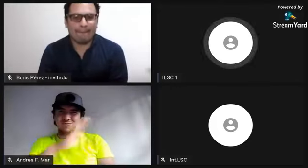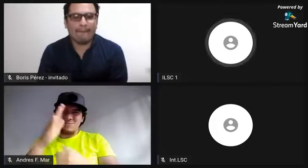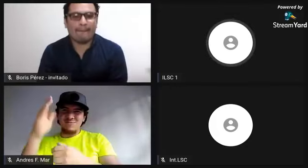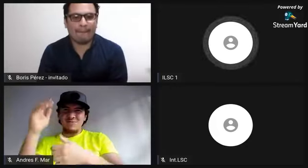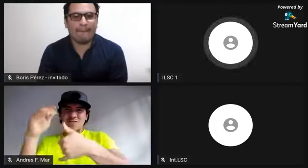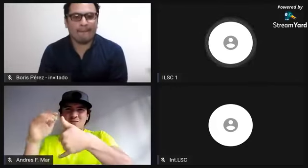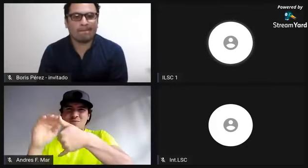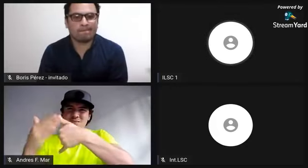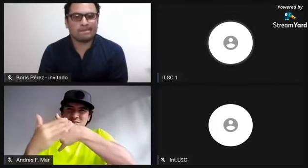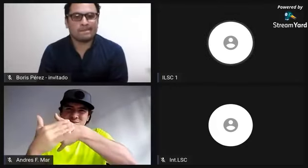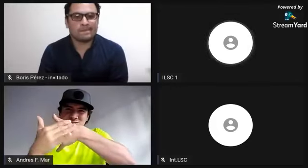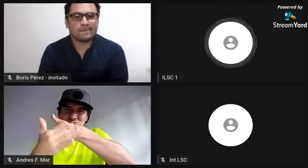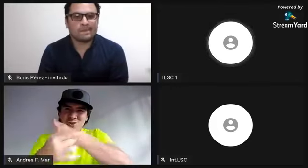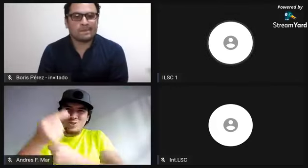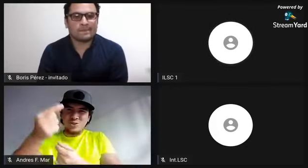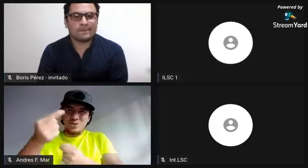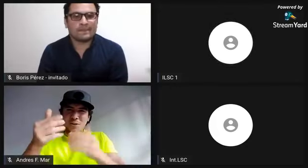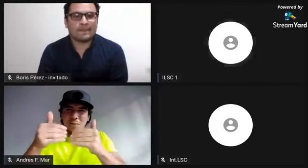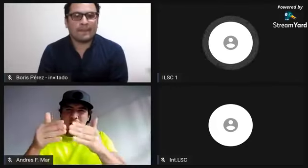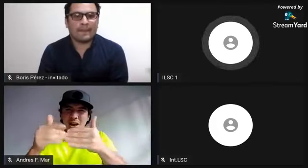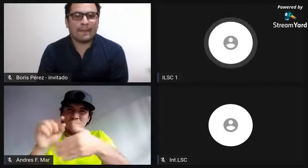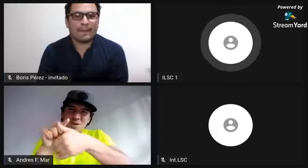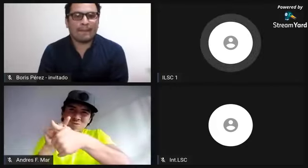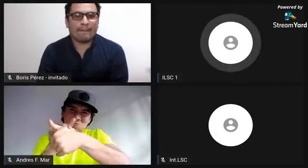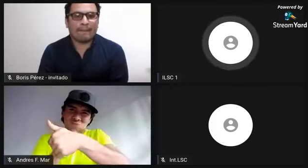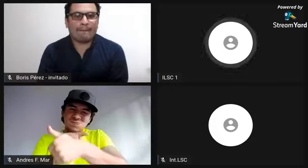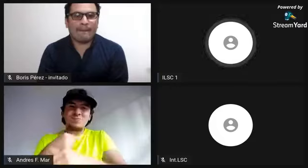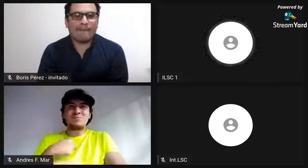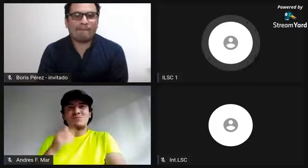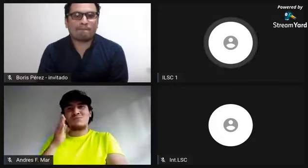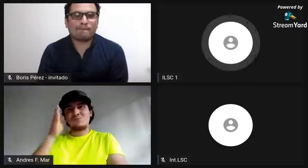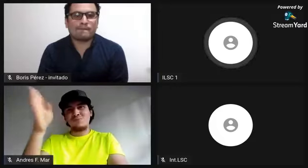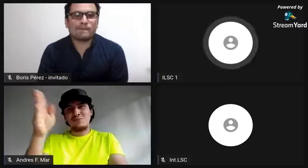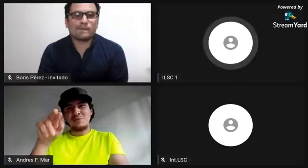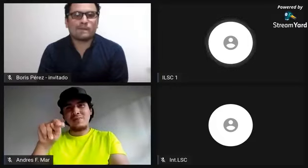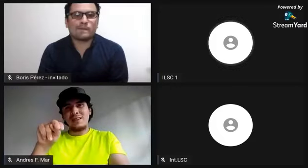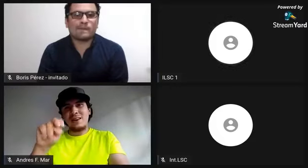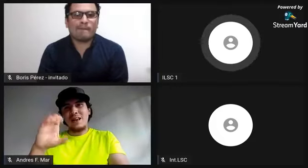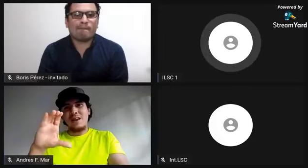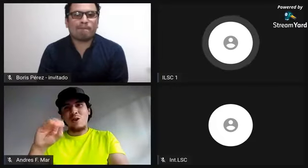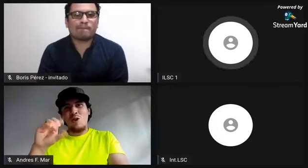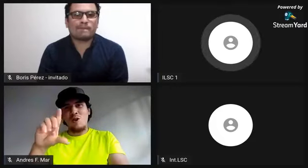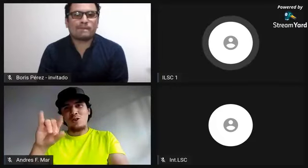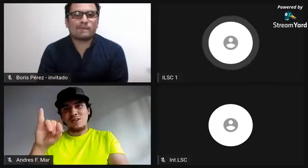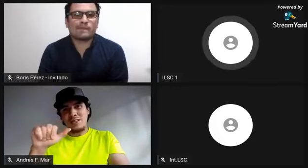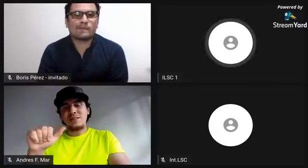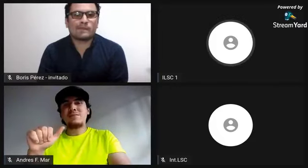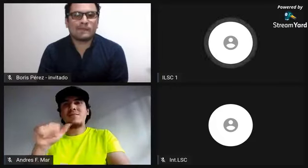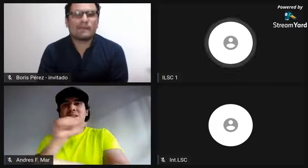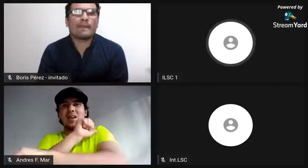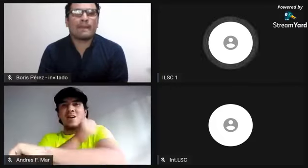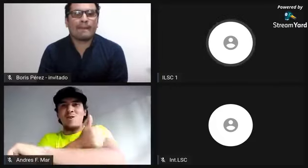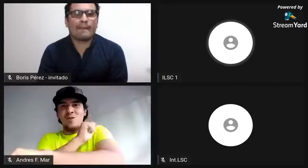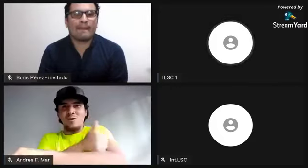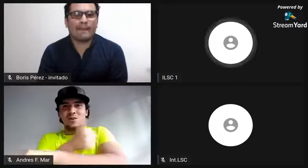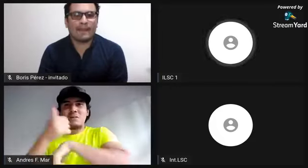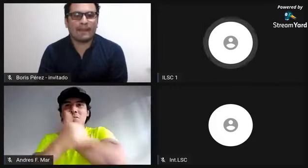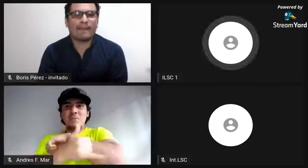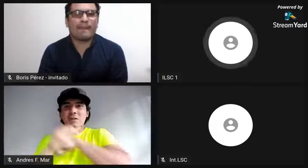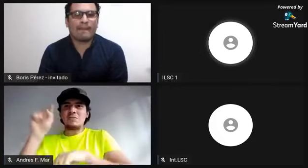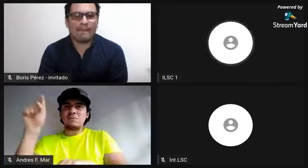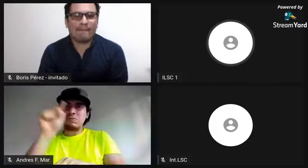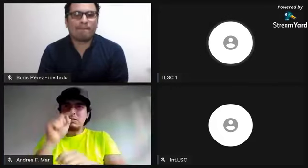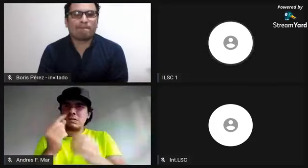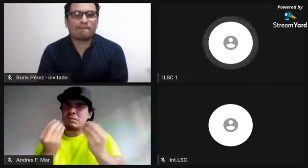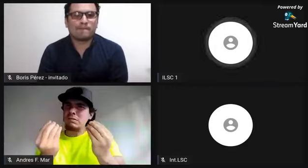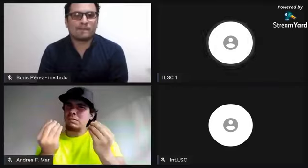asentamientos de comunidades negras. En Urabá también encontramos una población demográfica significativa